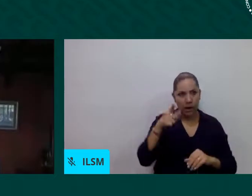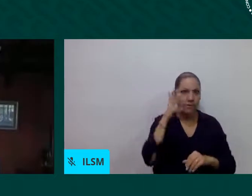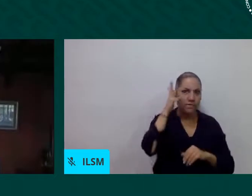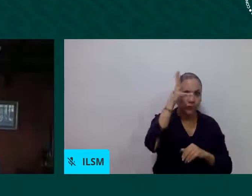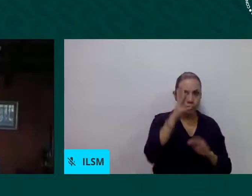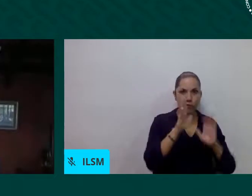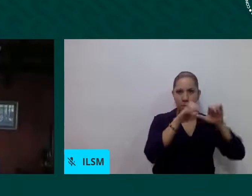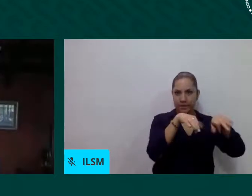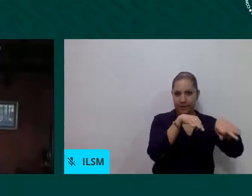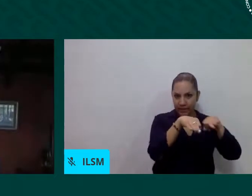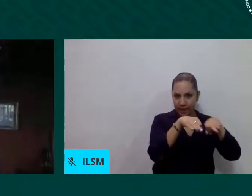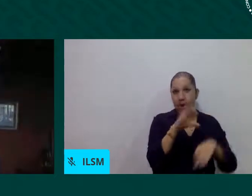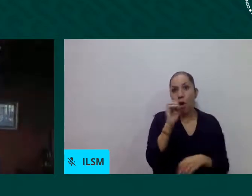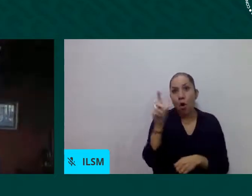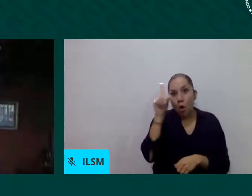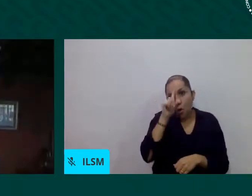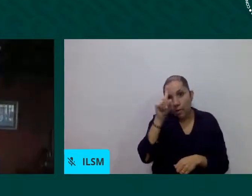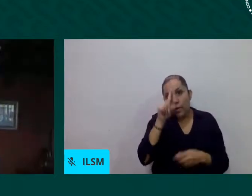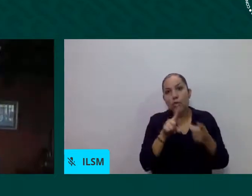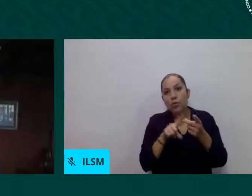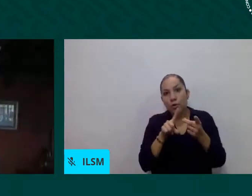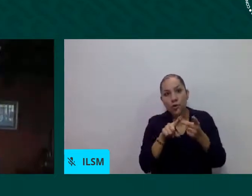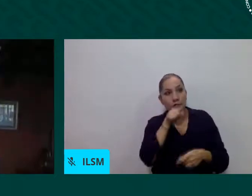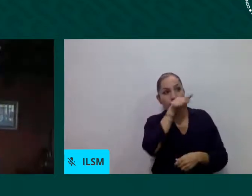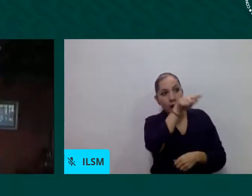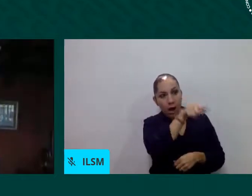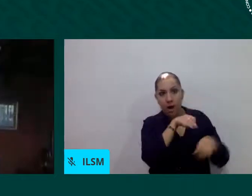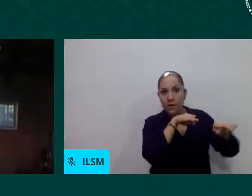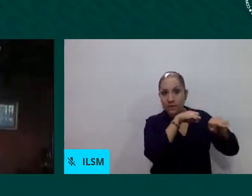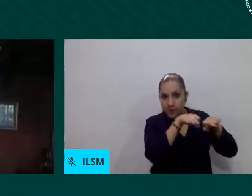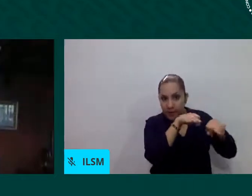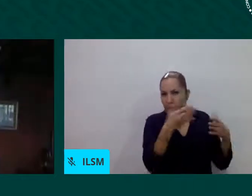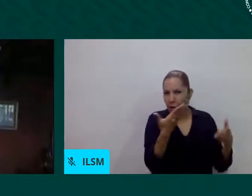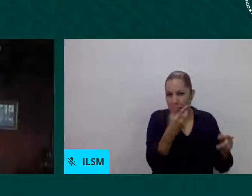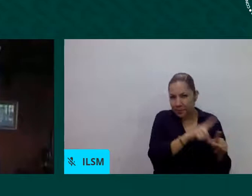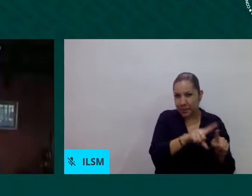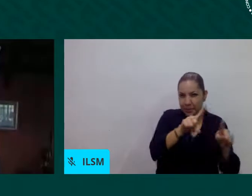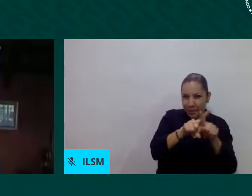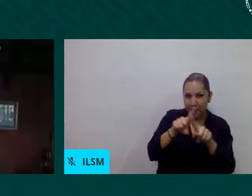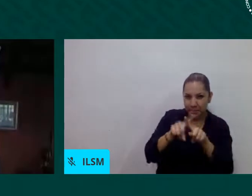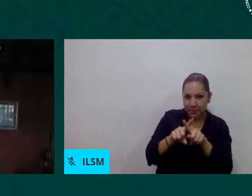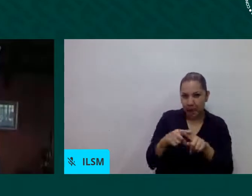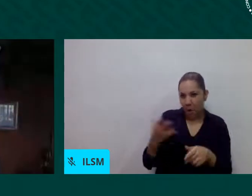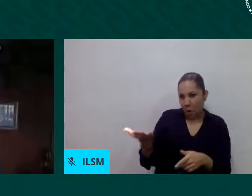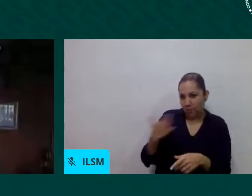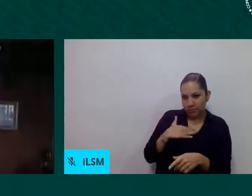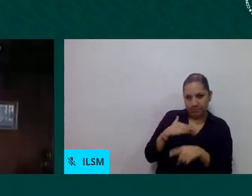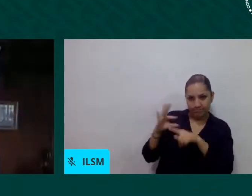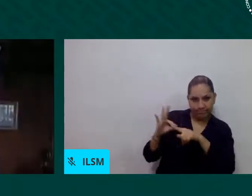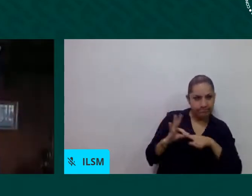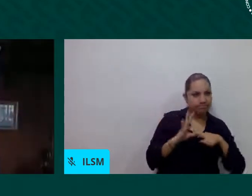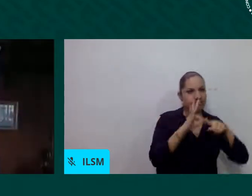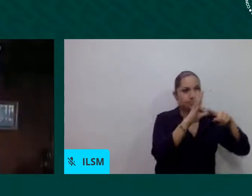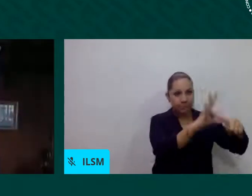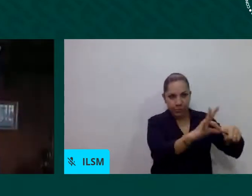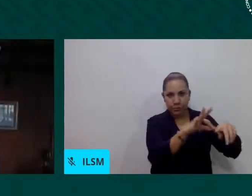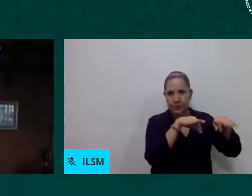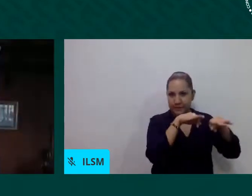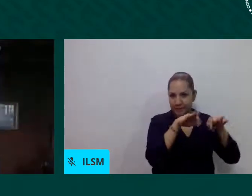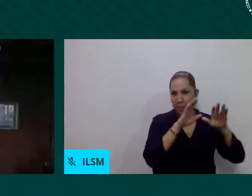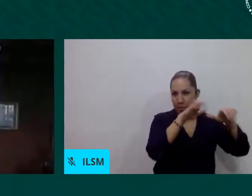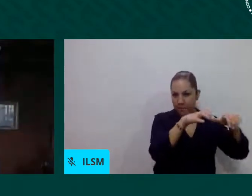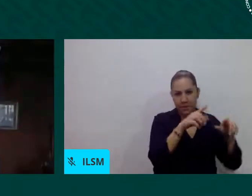laboral también como ellos forman parte de una economía no formal como todos hemos